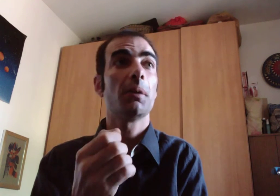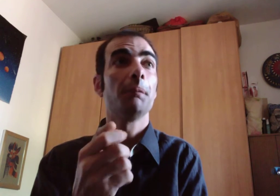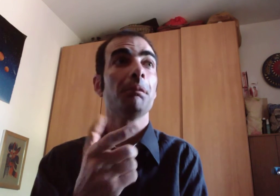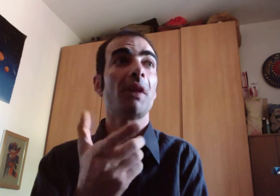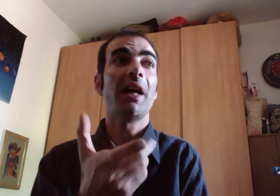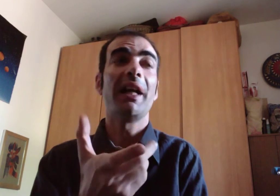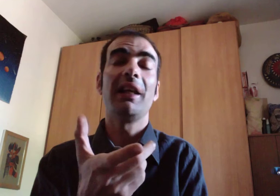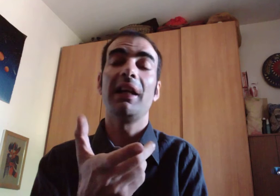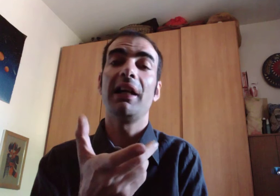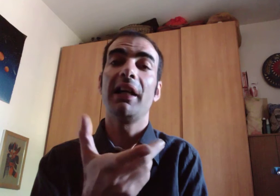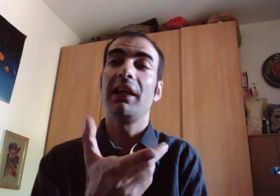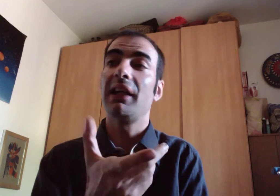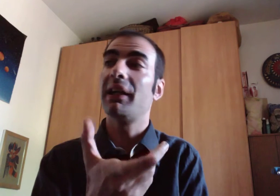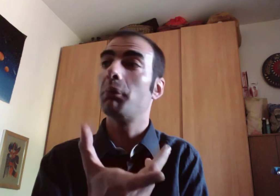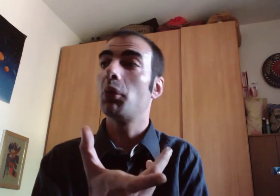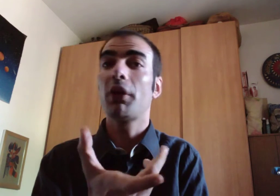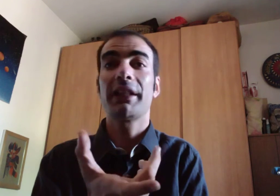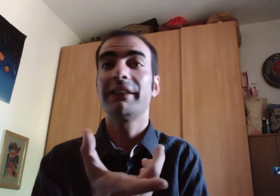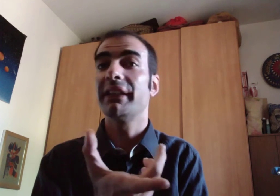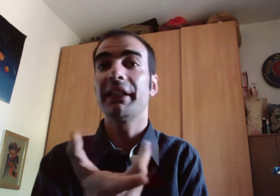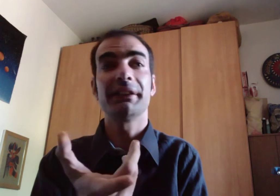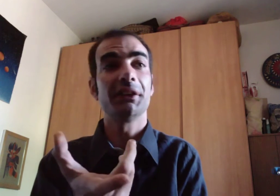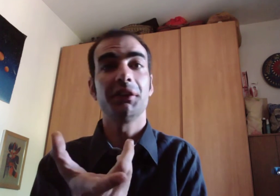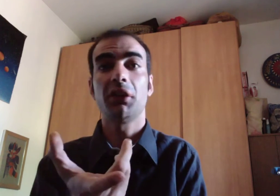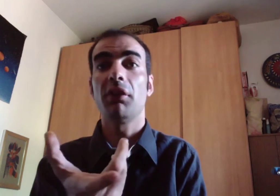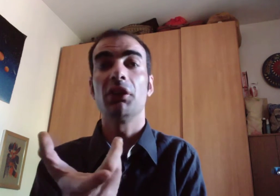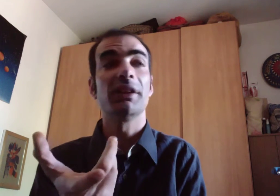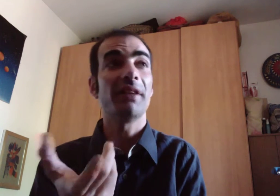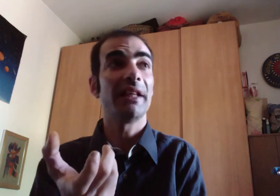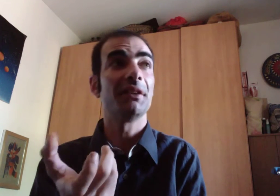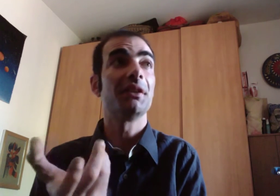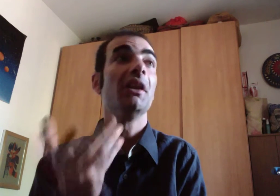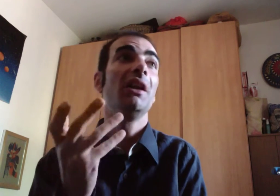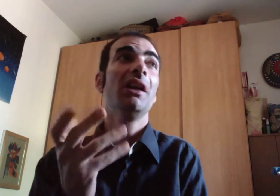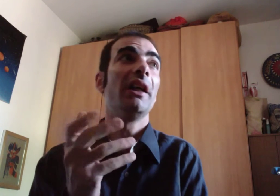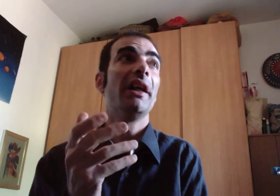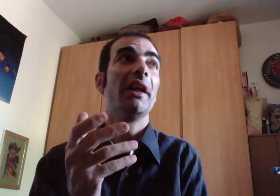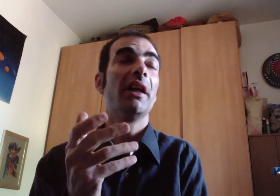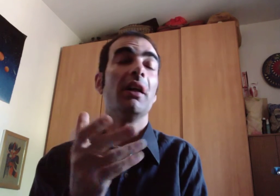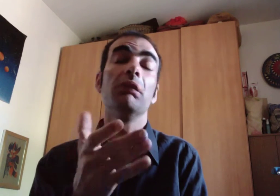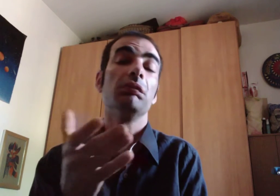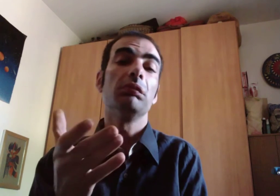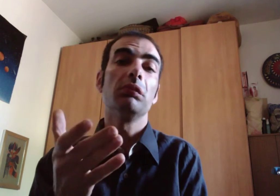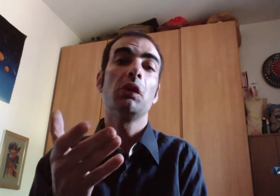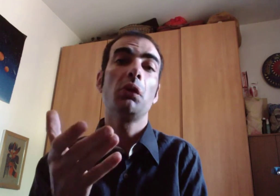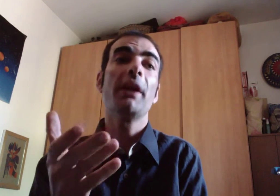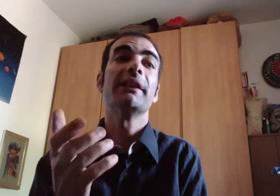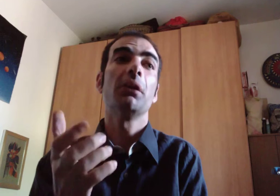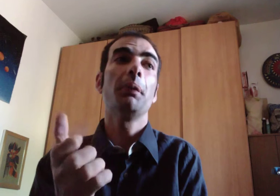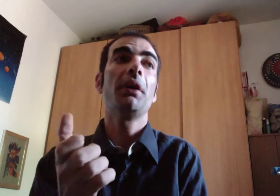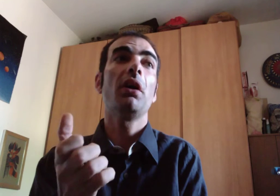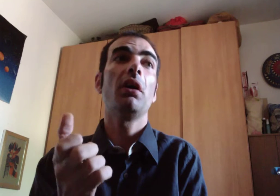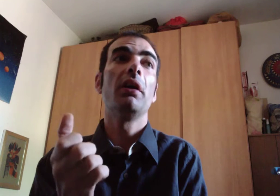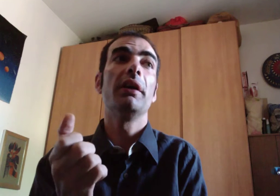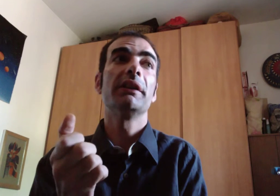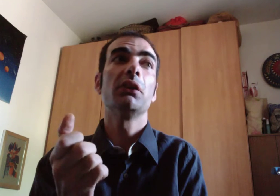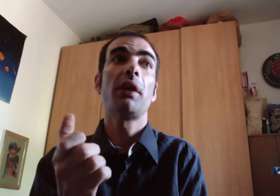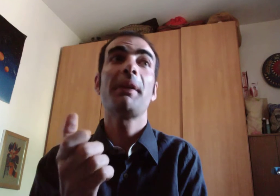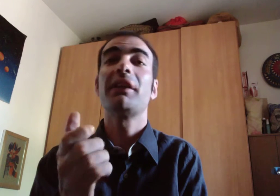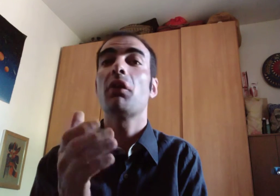alla burocrazia che si ritrovano davanti questo però sicuramente è un